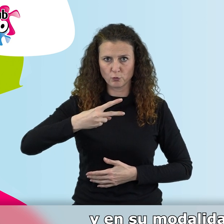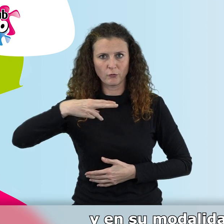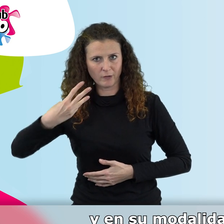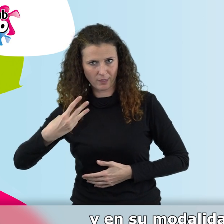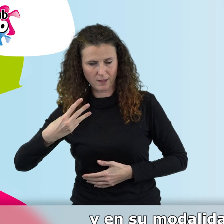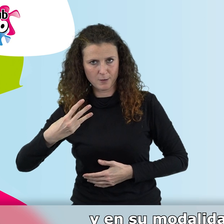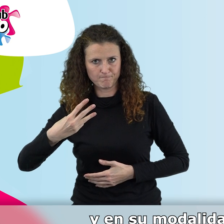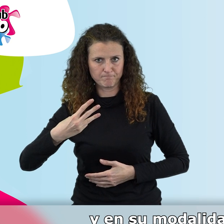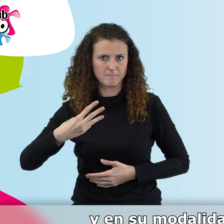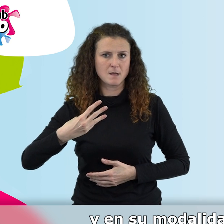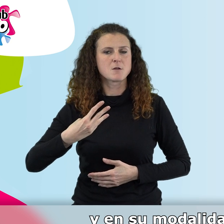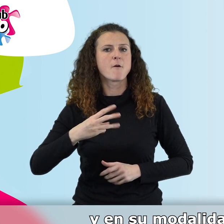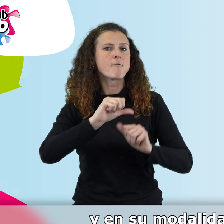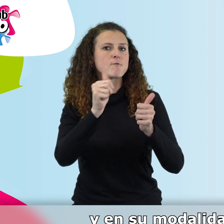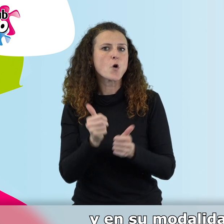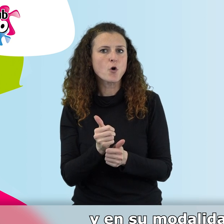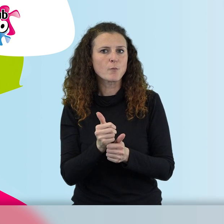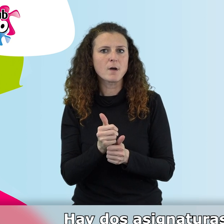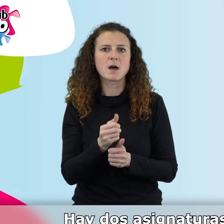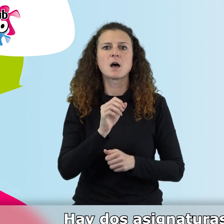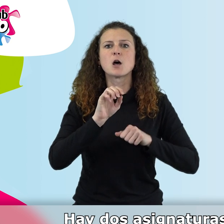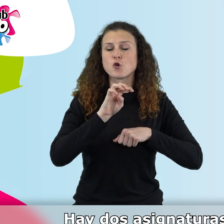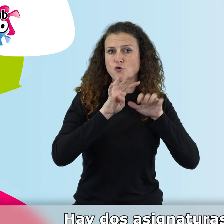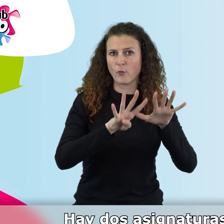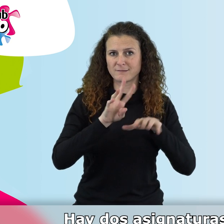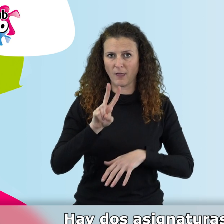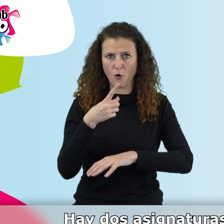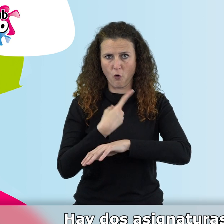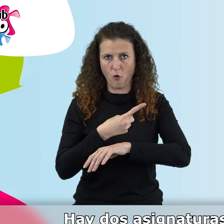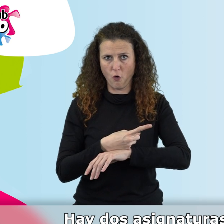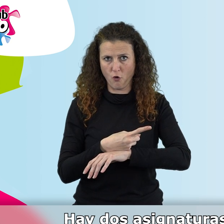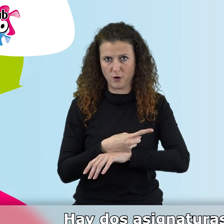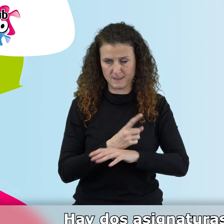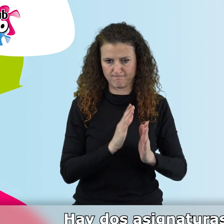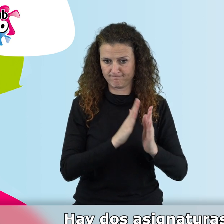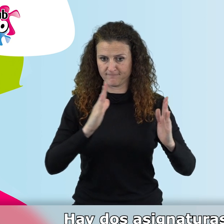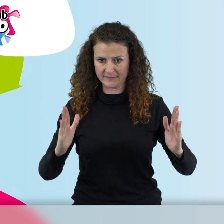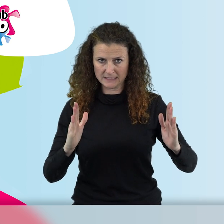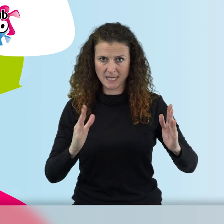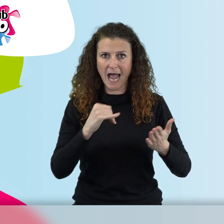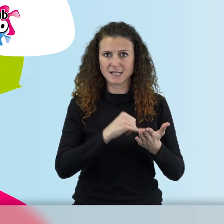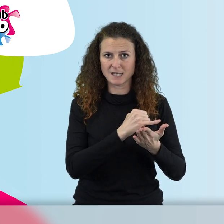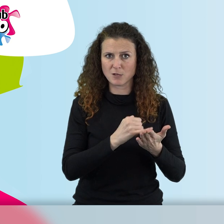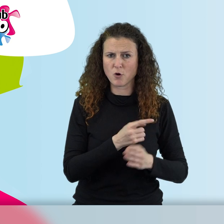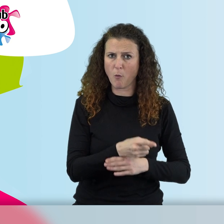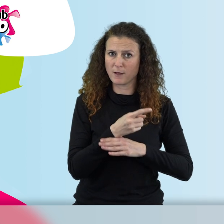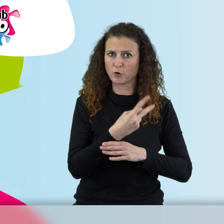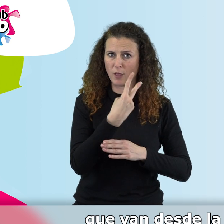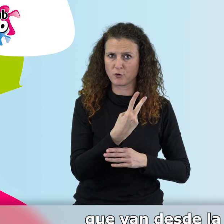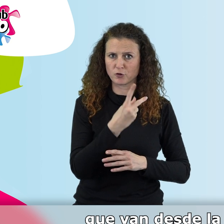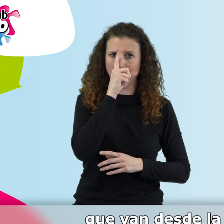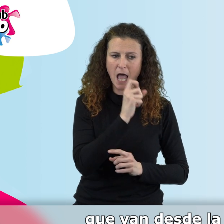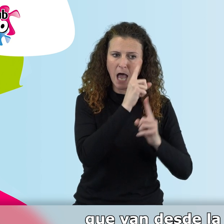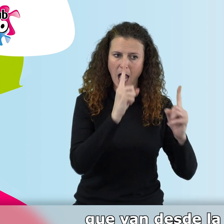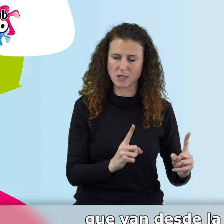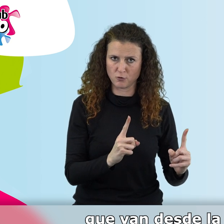Y en su modalidad general tiene 92 horas. Hay dos asignaturas obligatorias cada año. Con asignaturas de todo tipo,